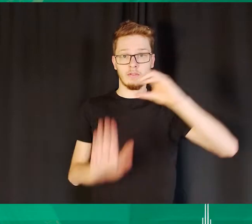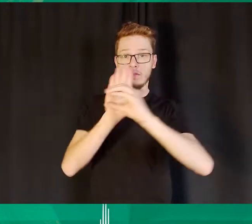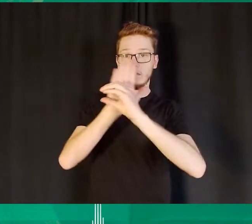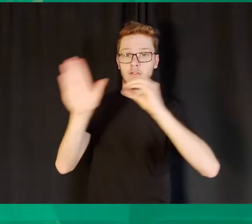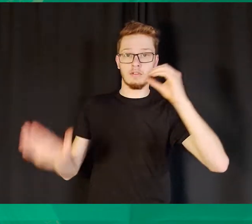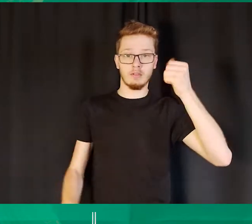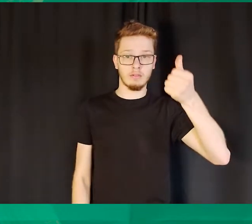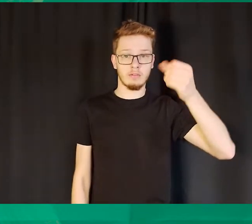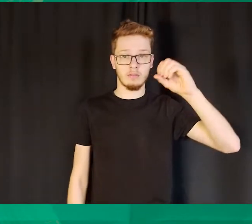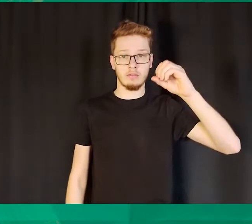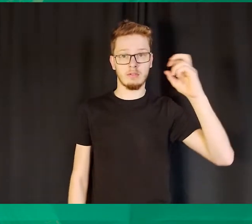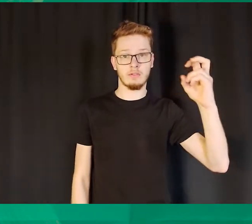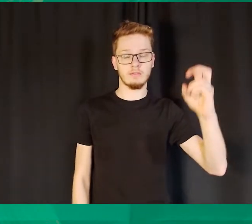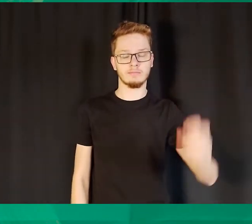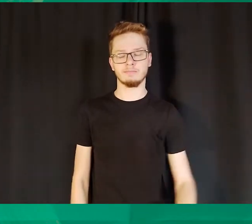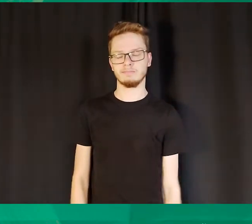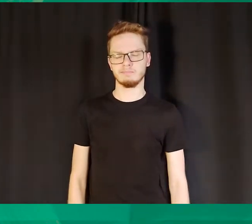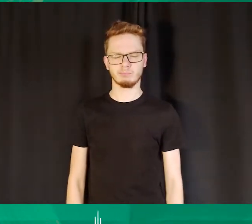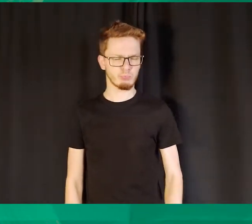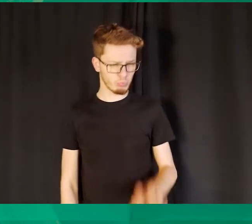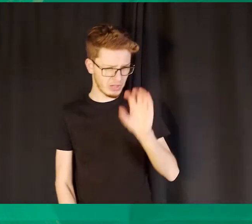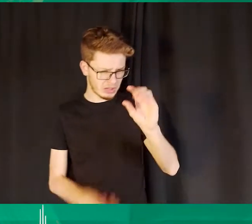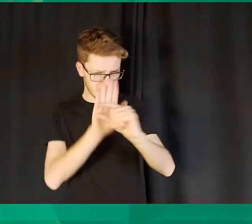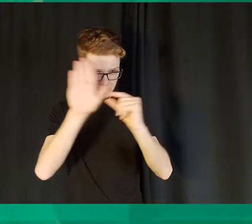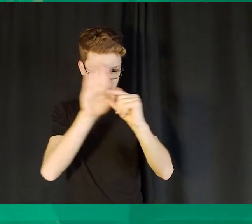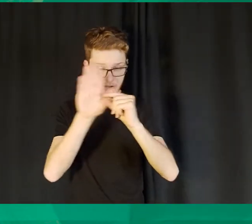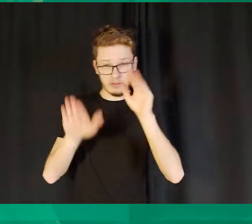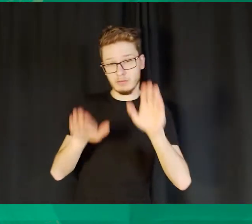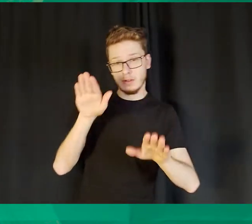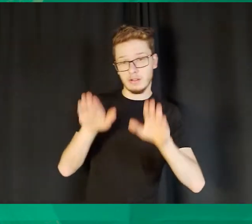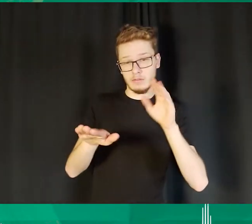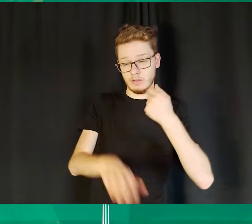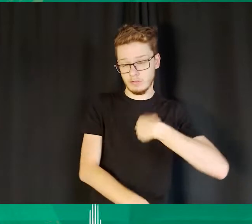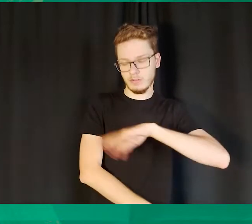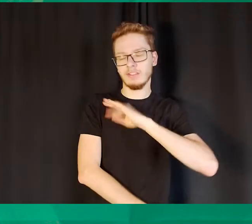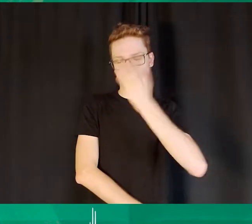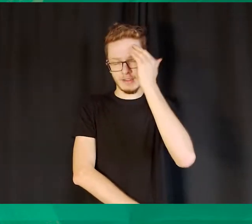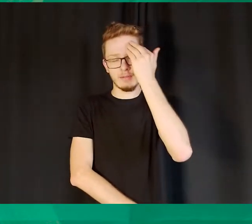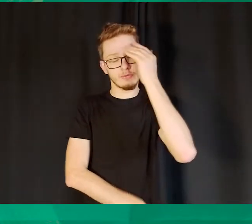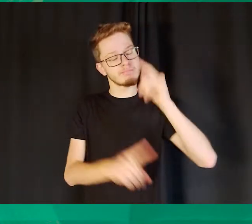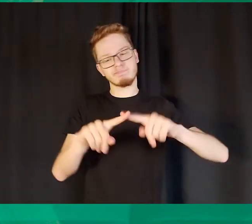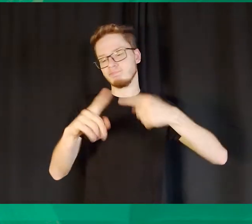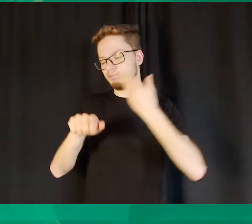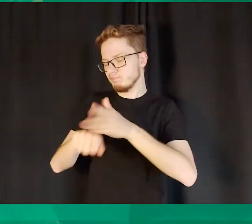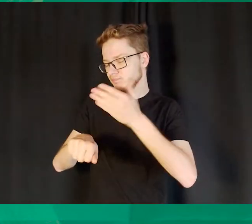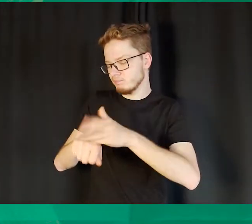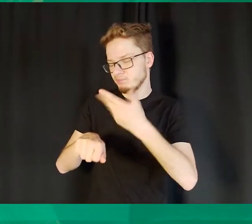perceberam que lhe fizeram essas coisas e que elas estavam escritas a respeito dele.